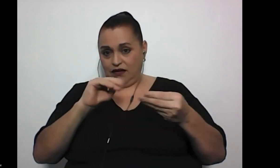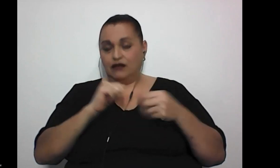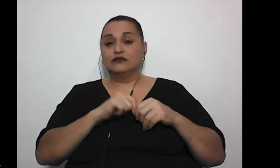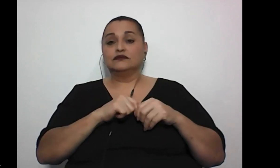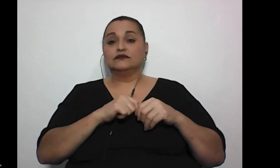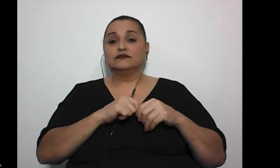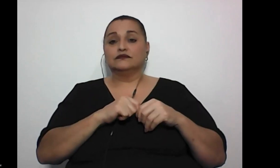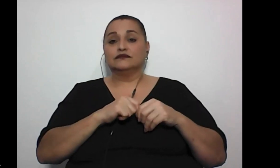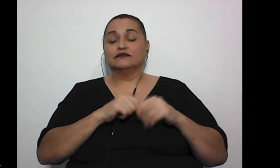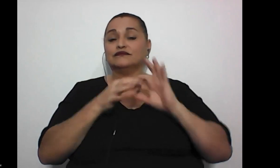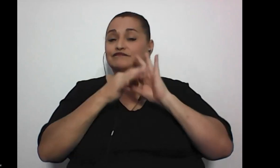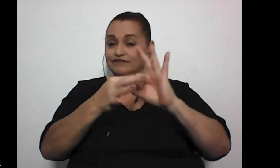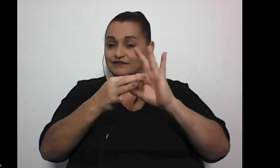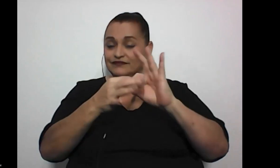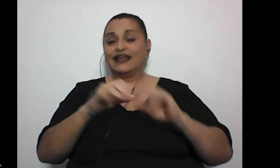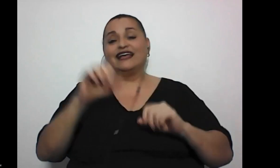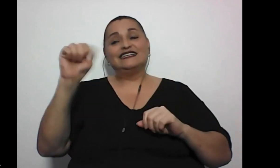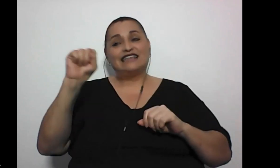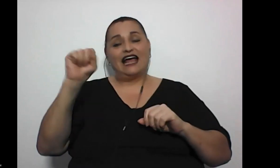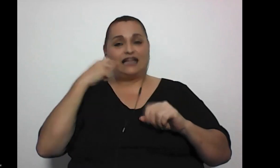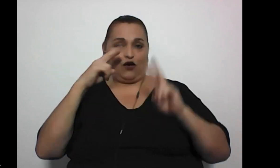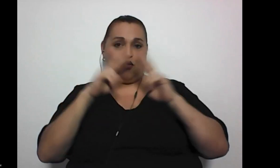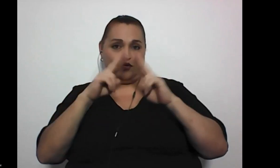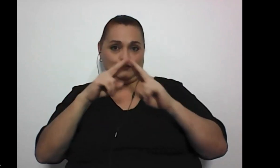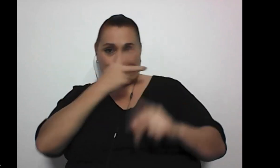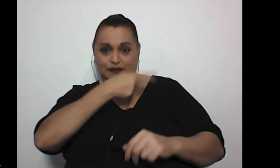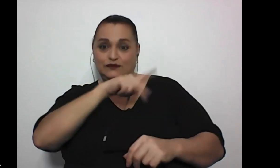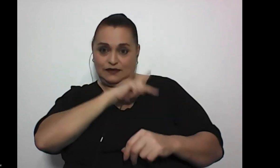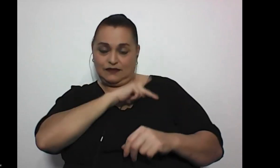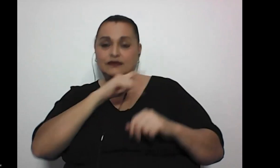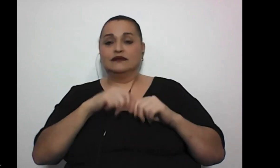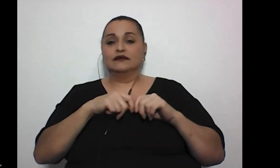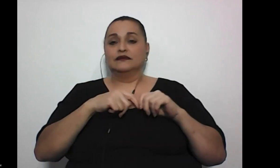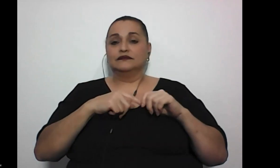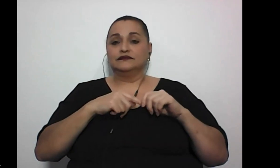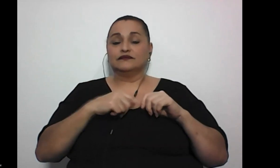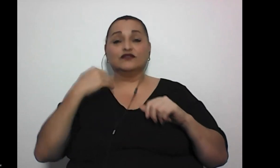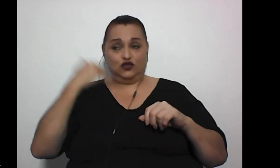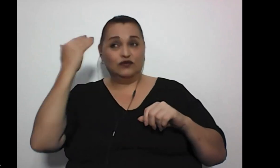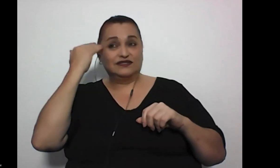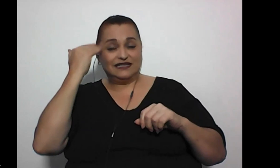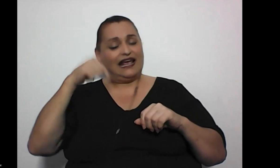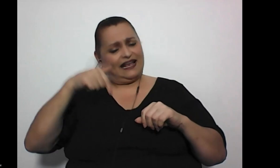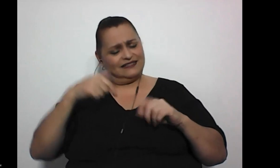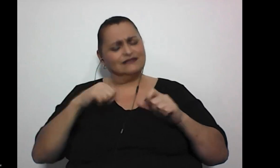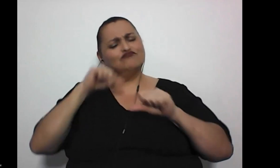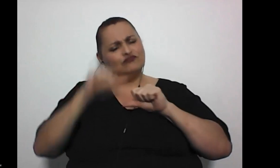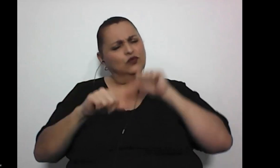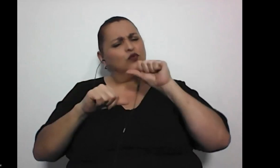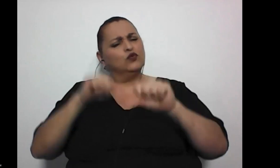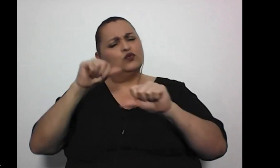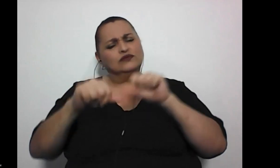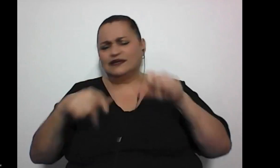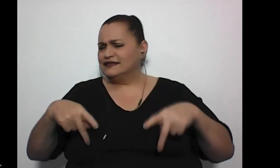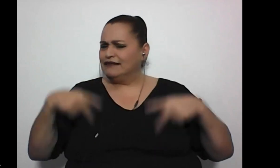en el caso de Sandra que la conozco personalmente sé que esta es una lucha que se vive